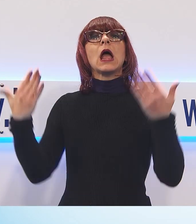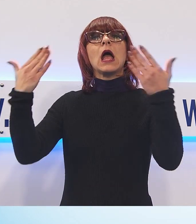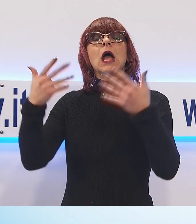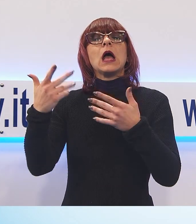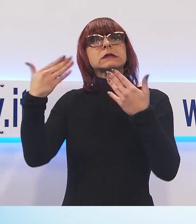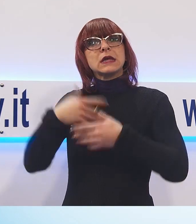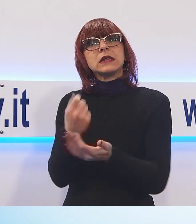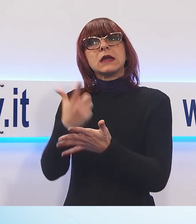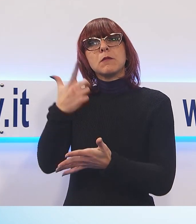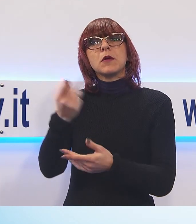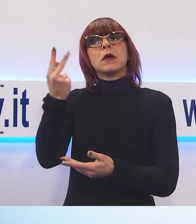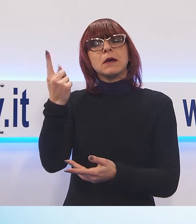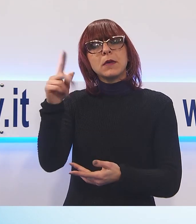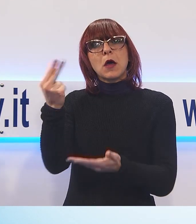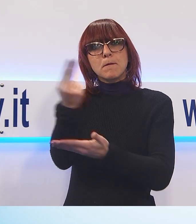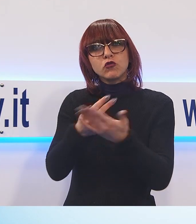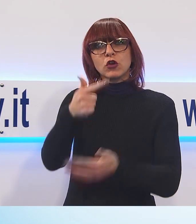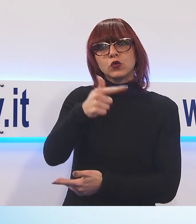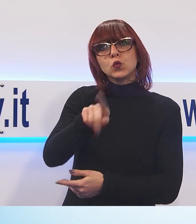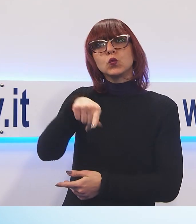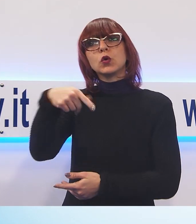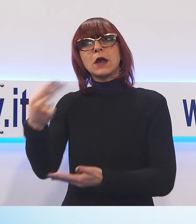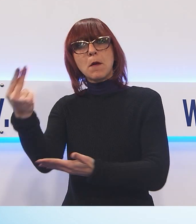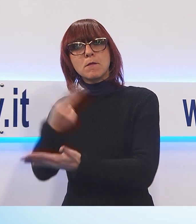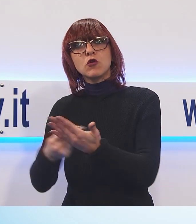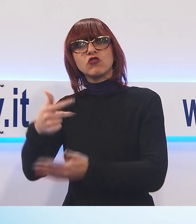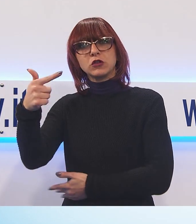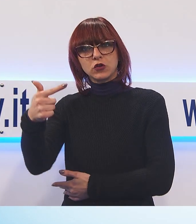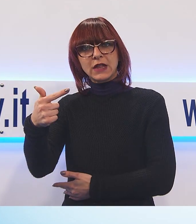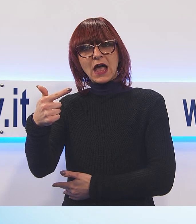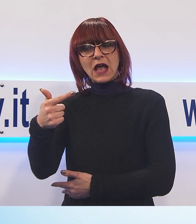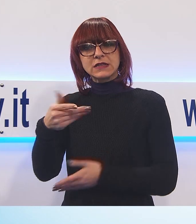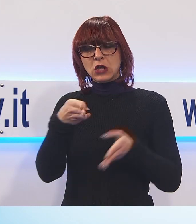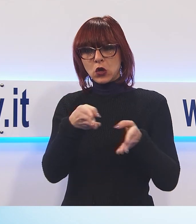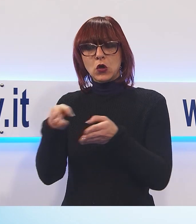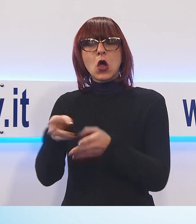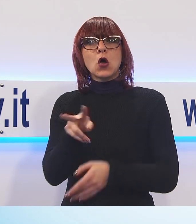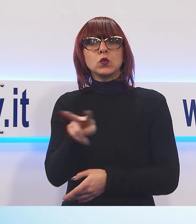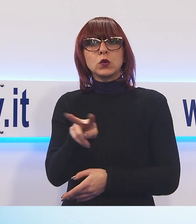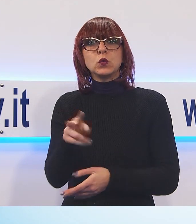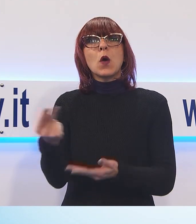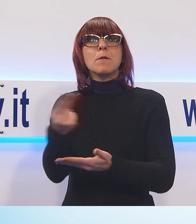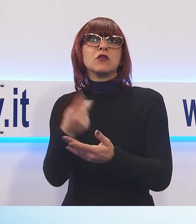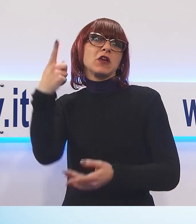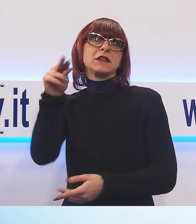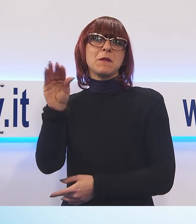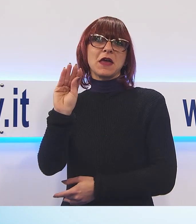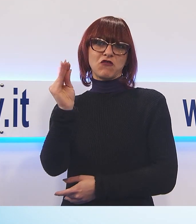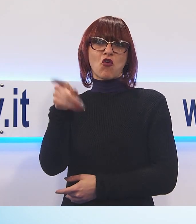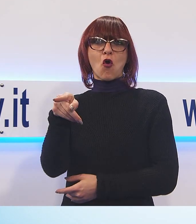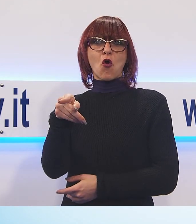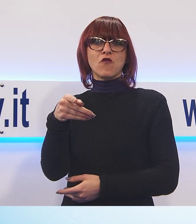Taxi, quindi dei progetti che portiamo avanti con le fasce giovanili e che vuole essere una serata di